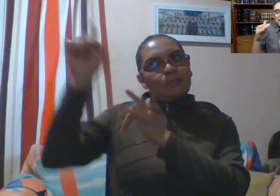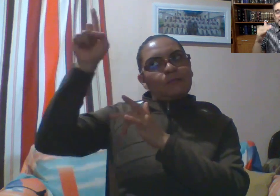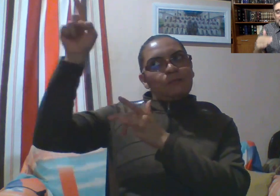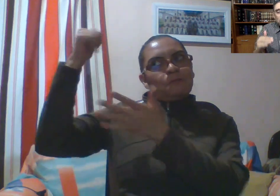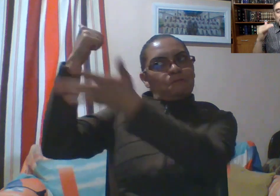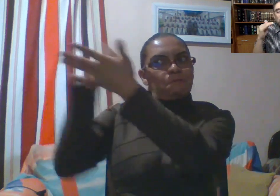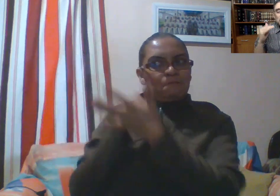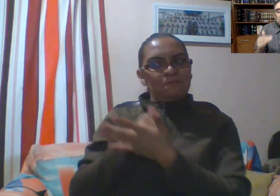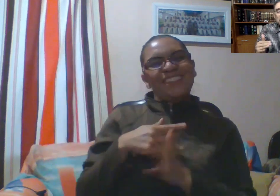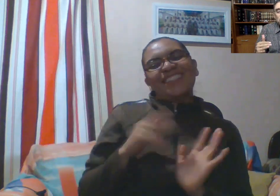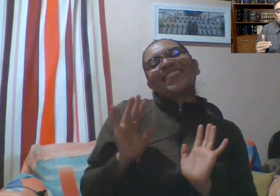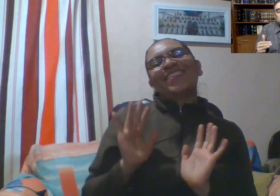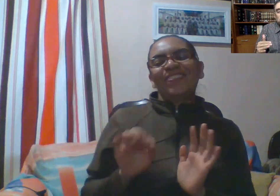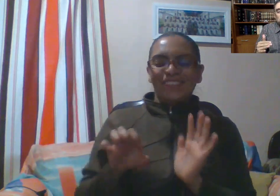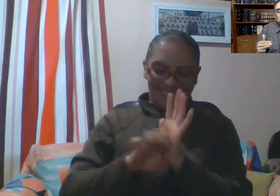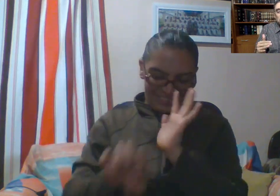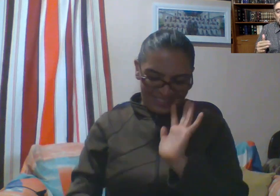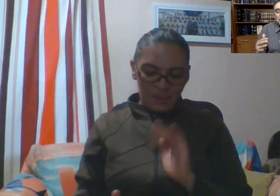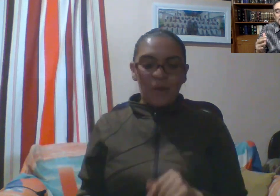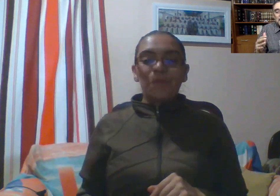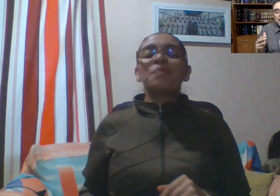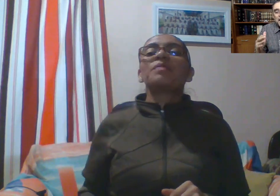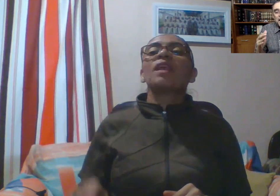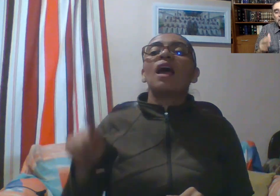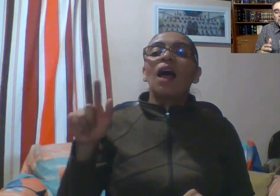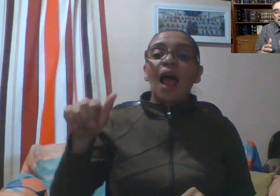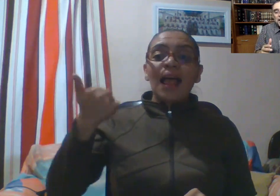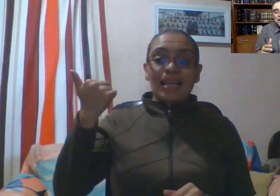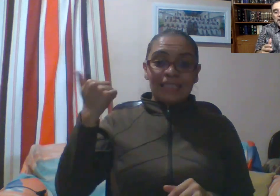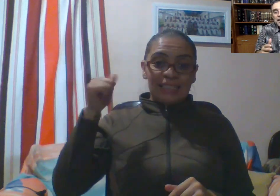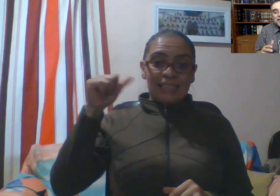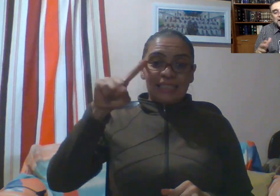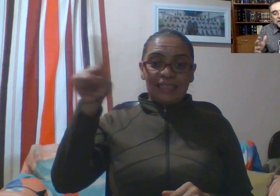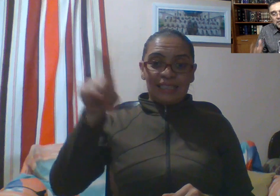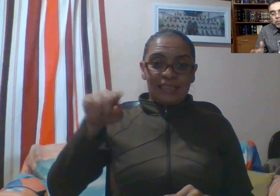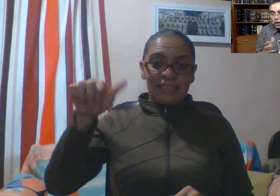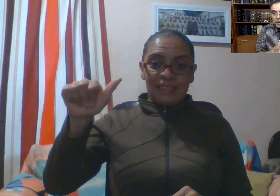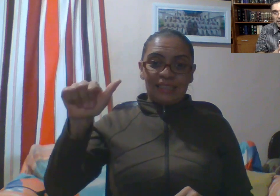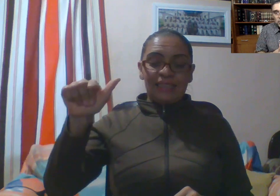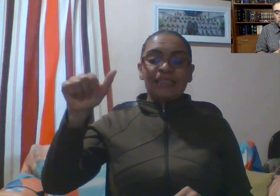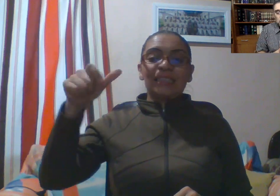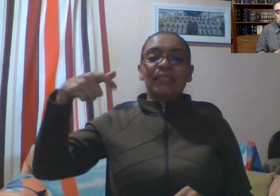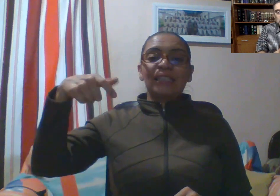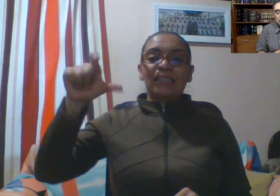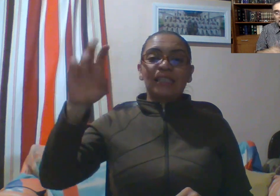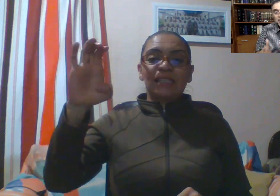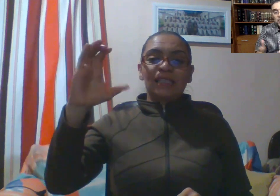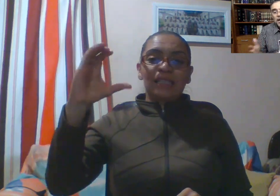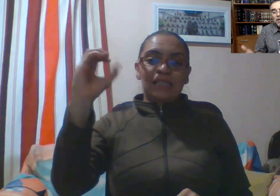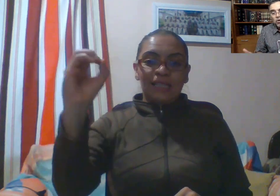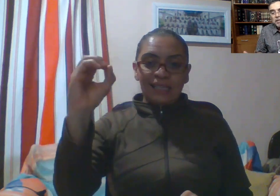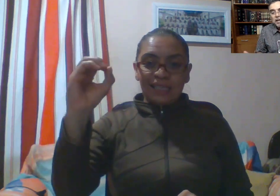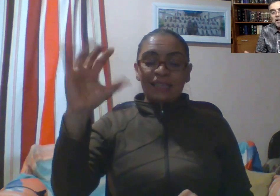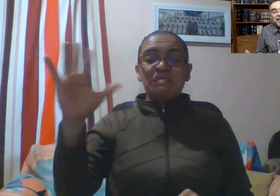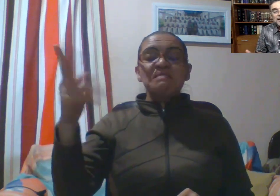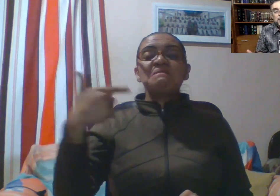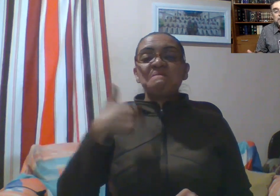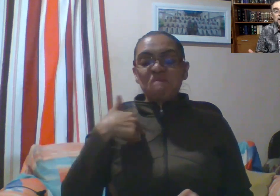Saqueo era odiado. Y a causa de que él tenía el sartén por el mango, en relación a la economía, la gente prefería